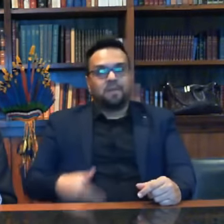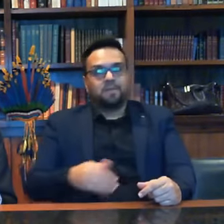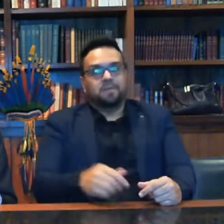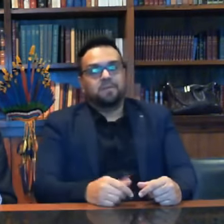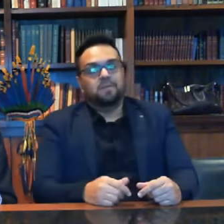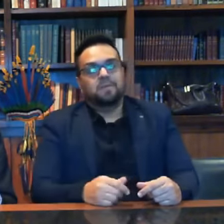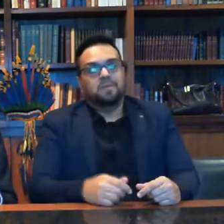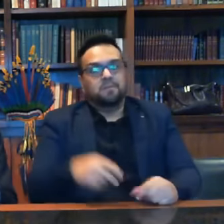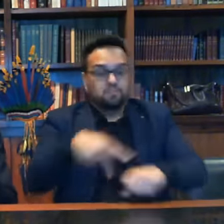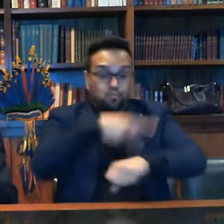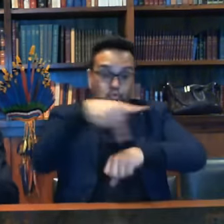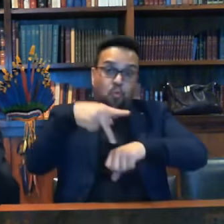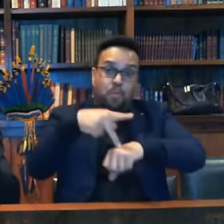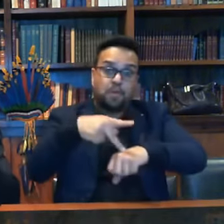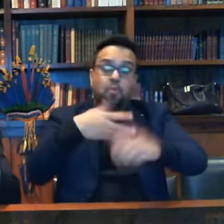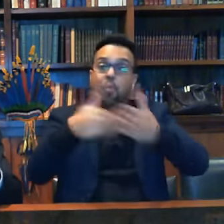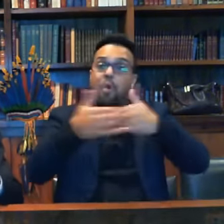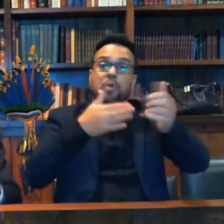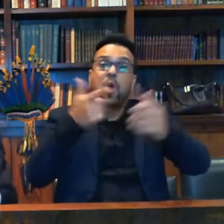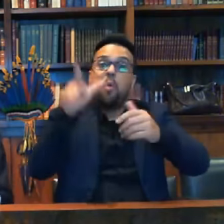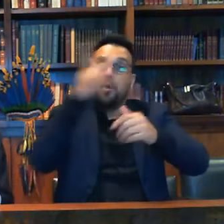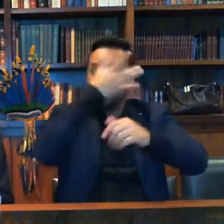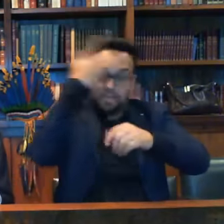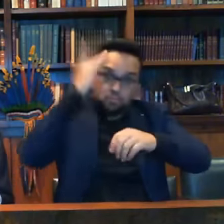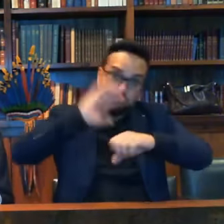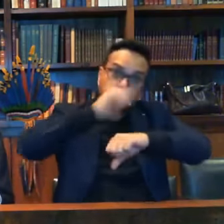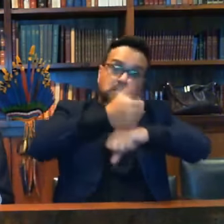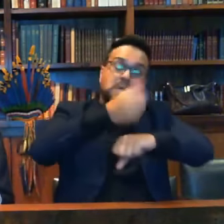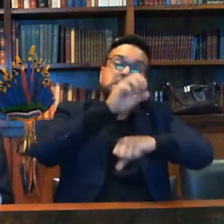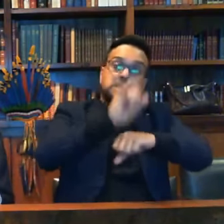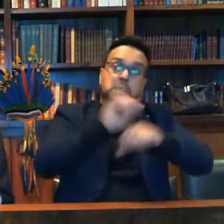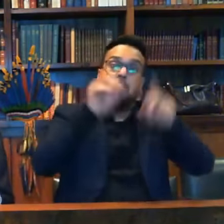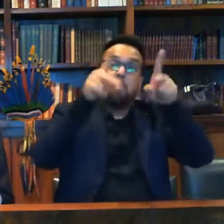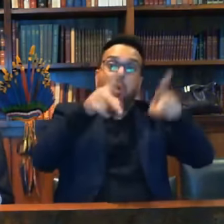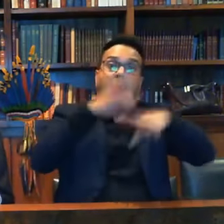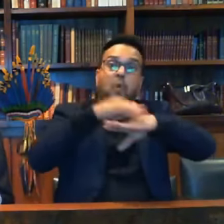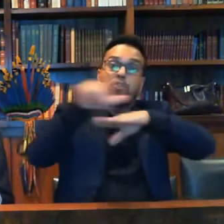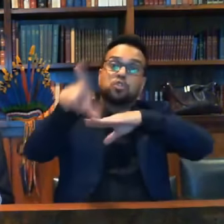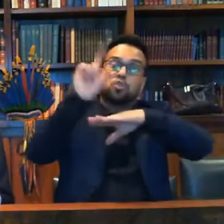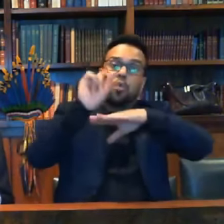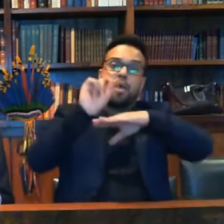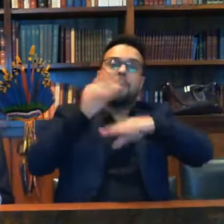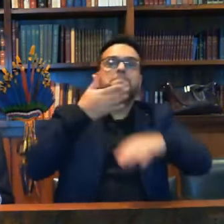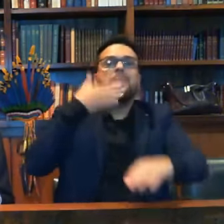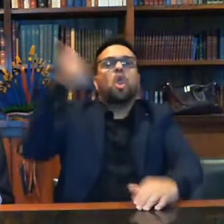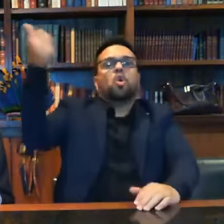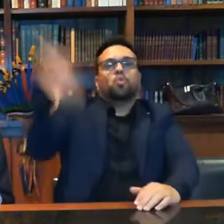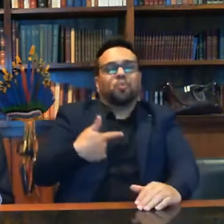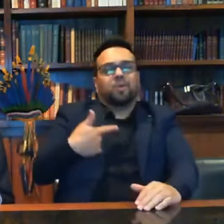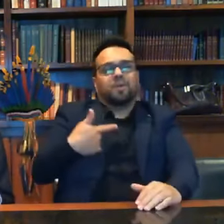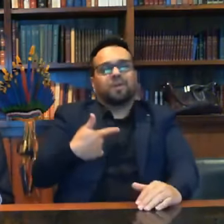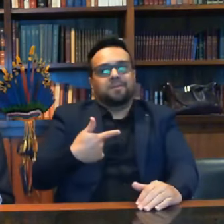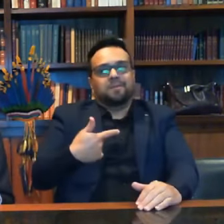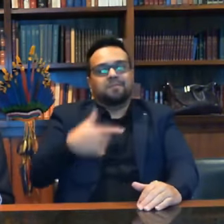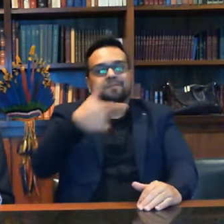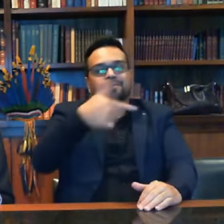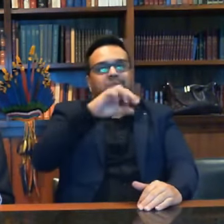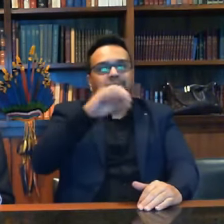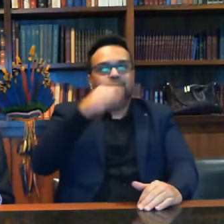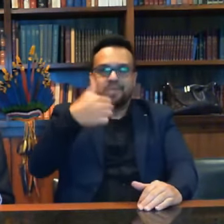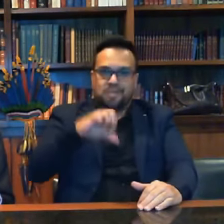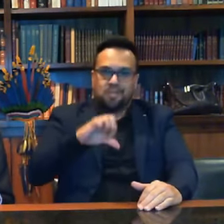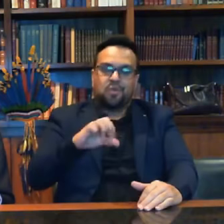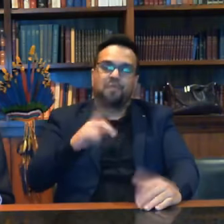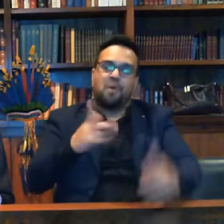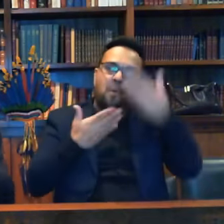de um país para quem for democraticamente eleito em uma situação bem melhor do que aquela que eu recebi em 2019